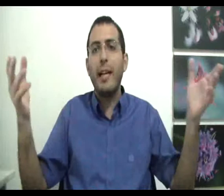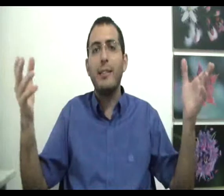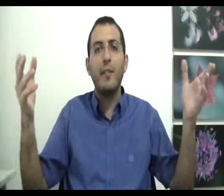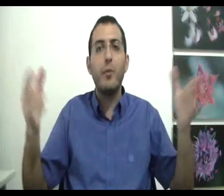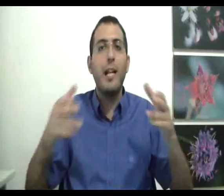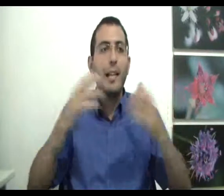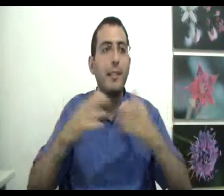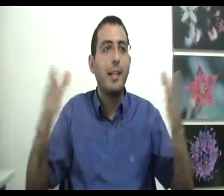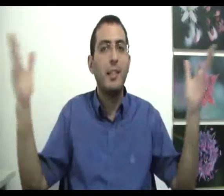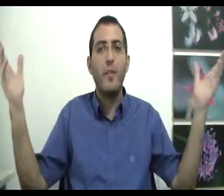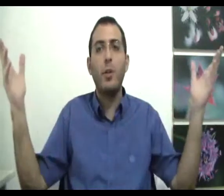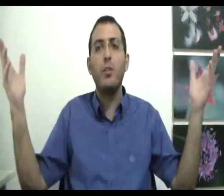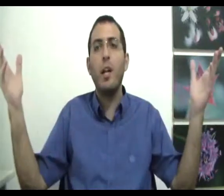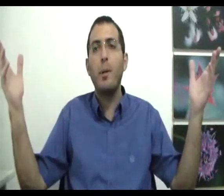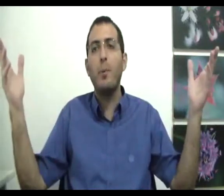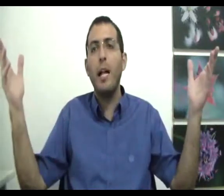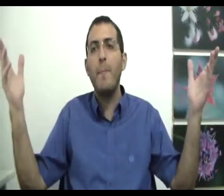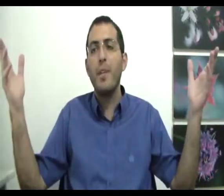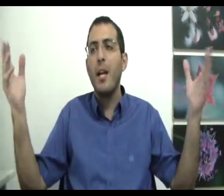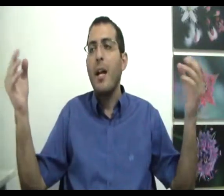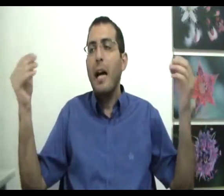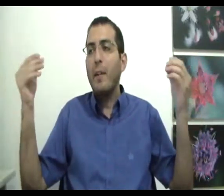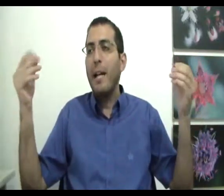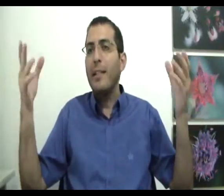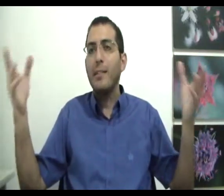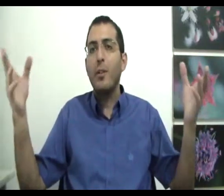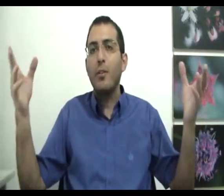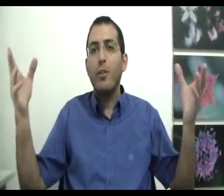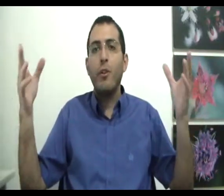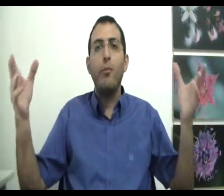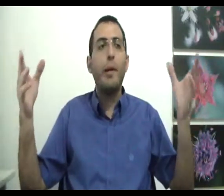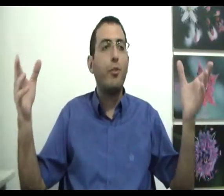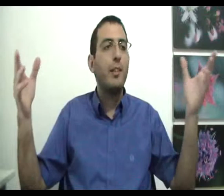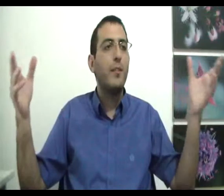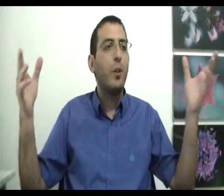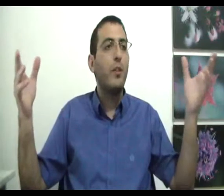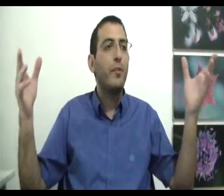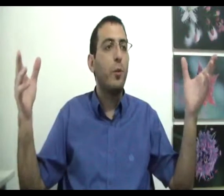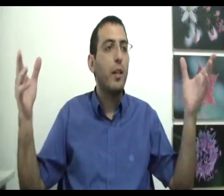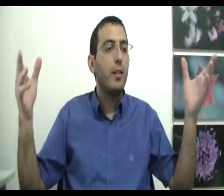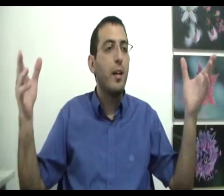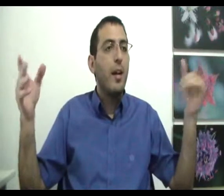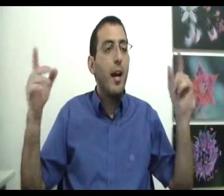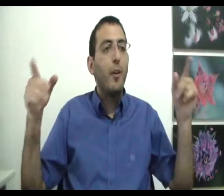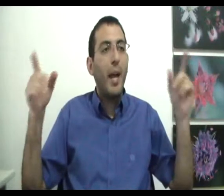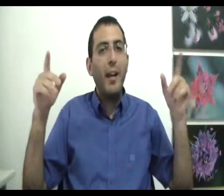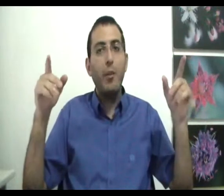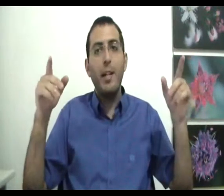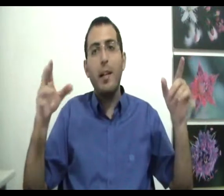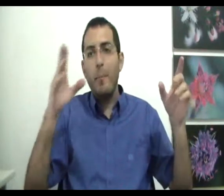כסף, הוא יהיה לי X כסף לפתור את כל הבאות בעולם אבל מה לעשות שיש בעיות שכסף לא יכול לפתור אותן עכשיו, ברגע שבן אדם